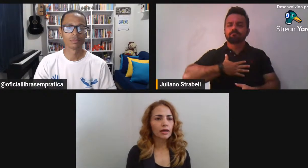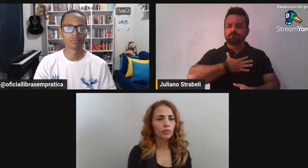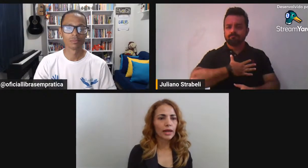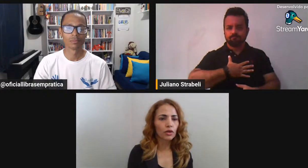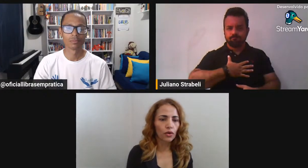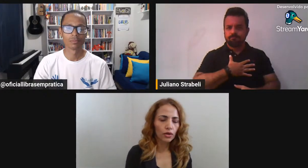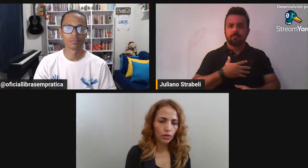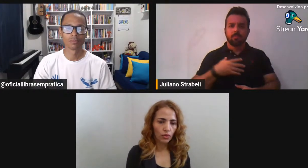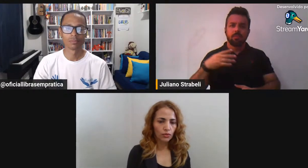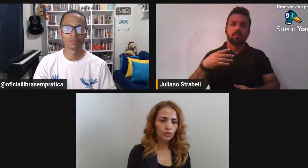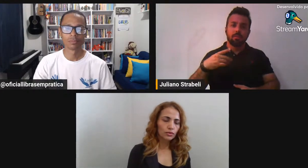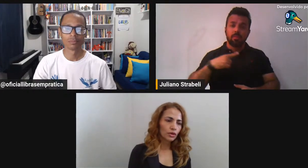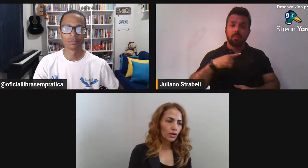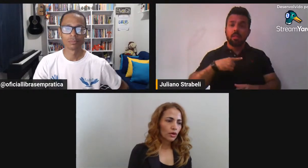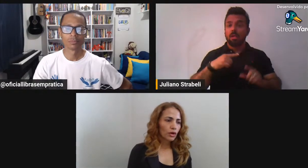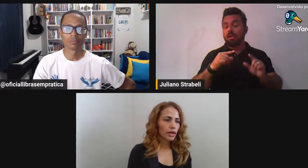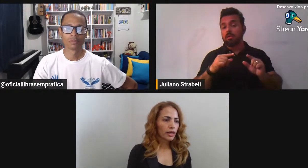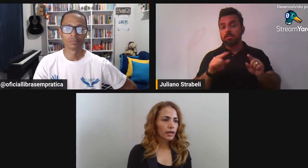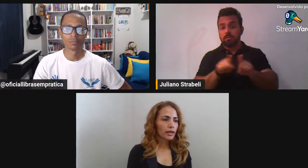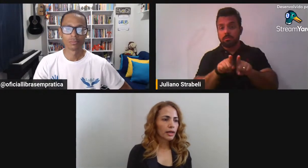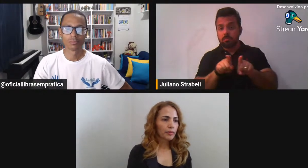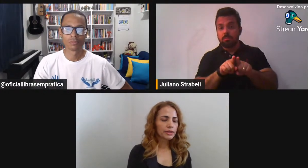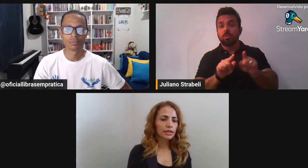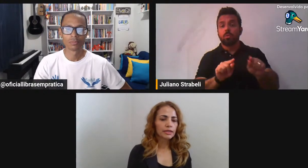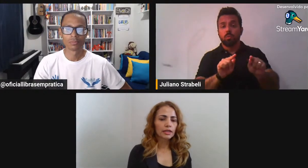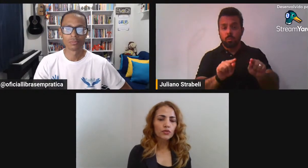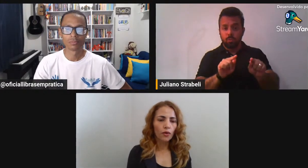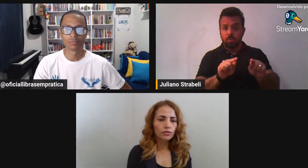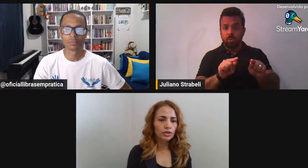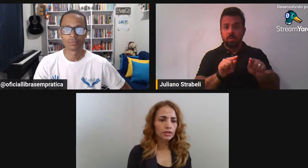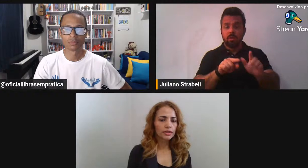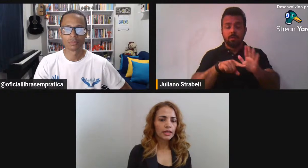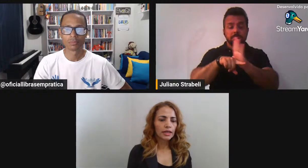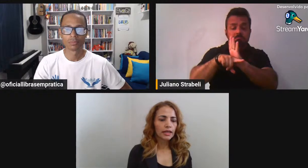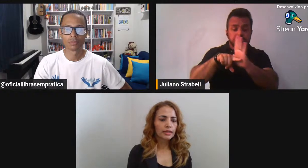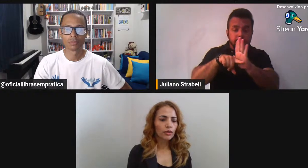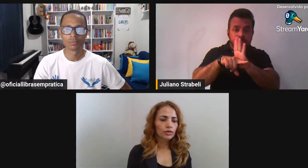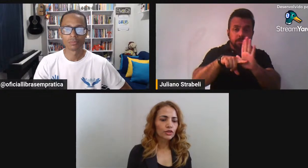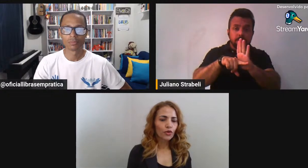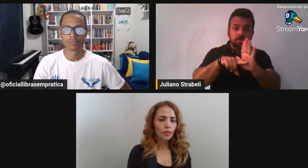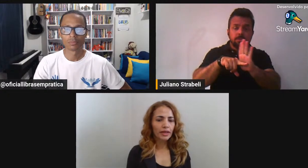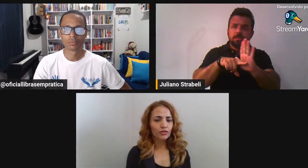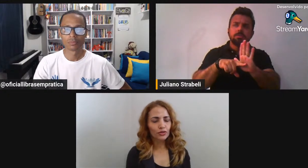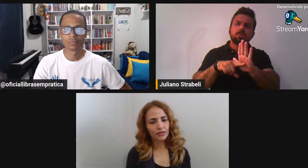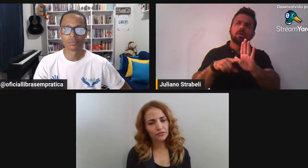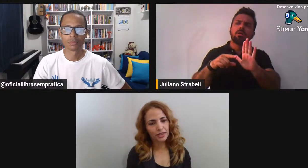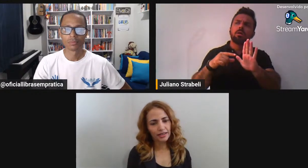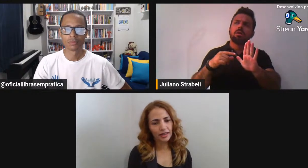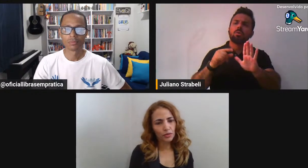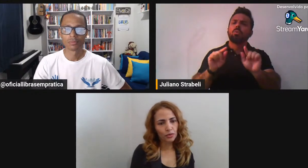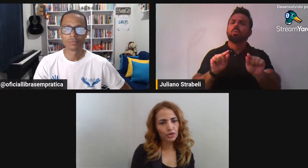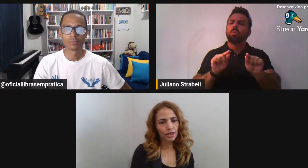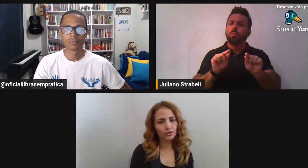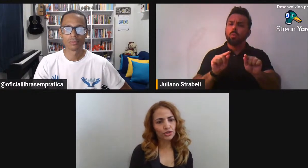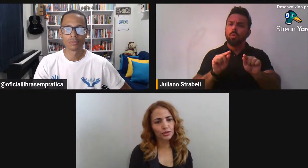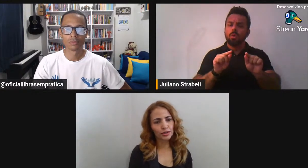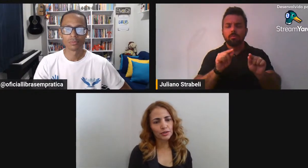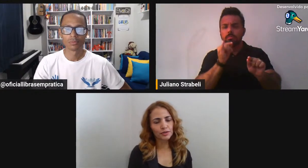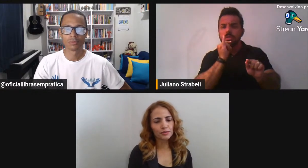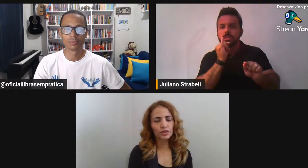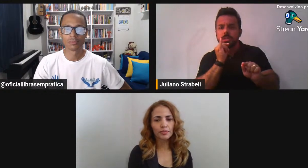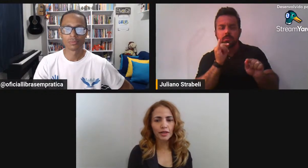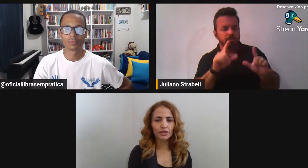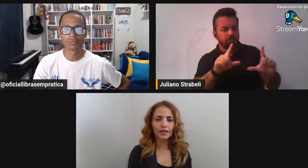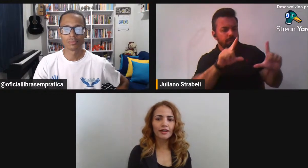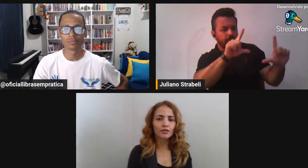preocupação maior Com a pesquisa das fontes Então eu transformei a fotografia Que era o meu objeto De